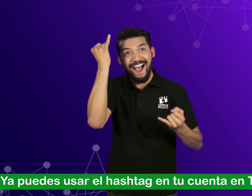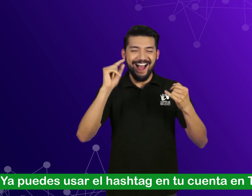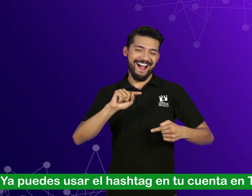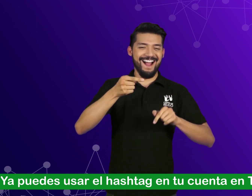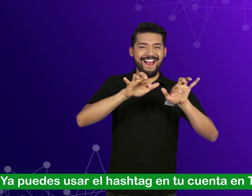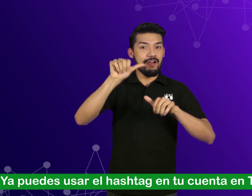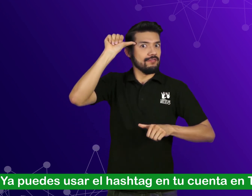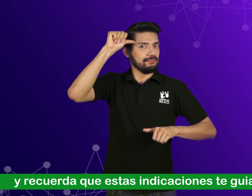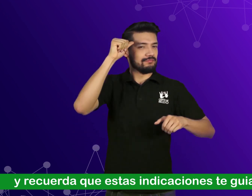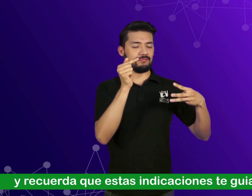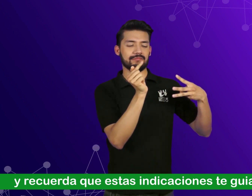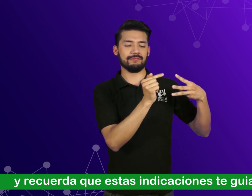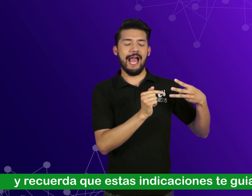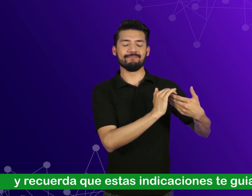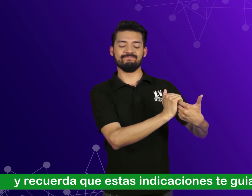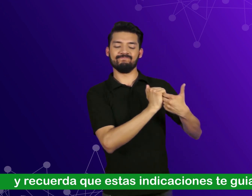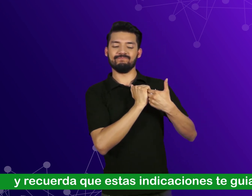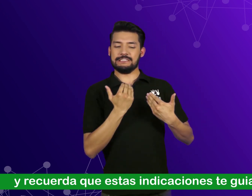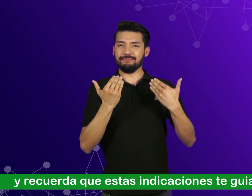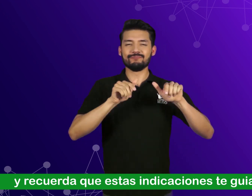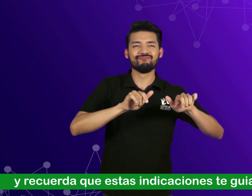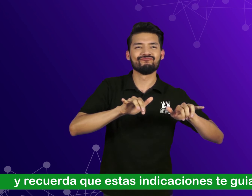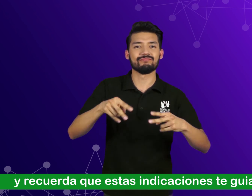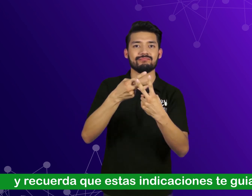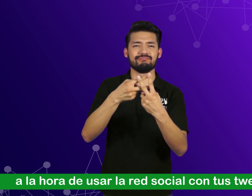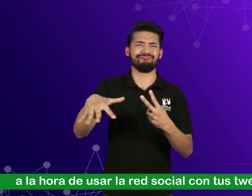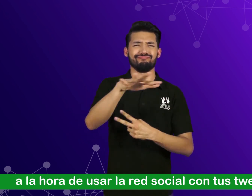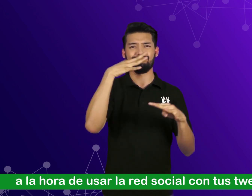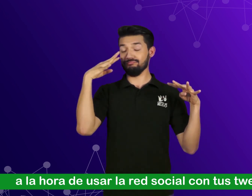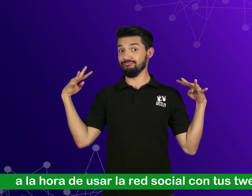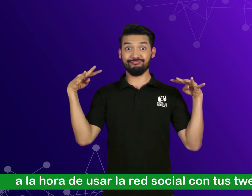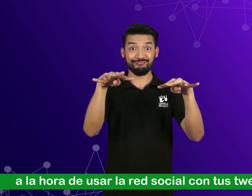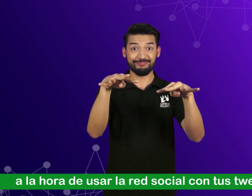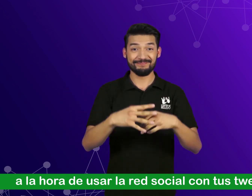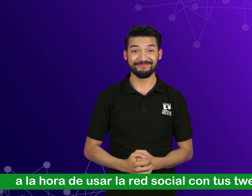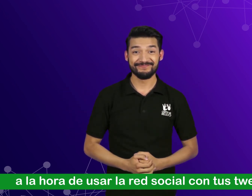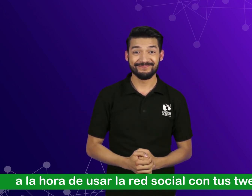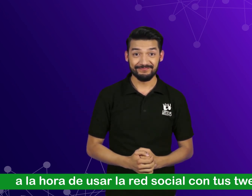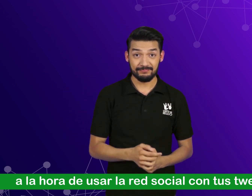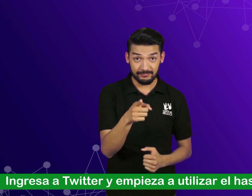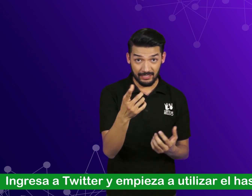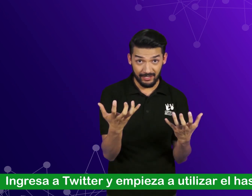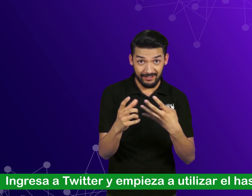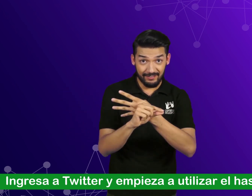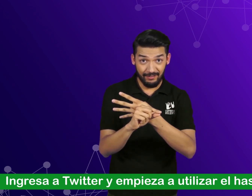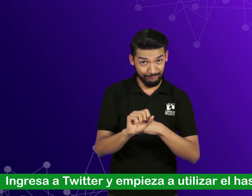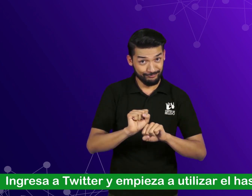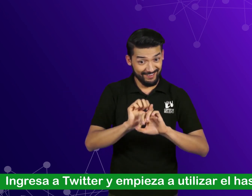en tu cuenta en Twitter. Y recuerda que estas indicaciones te guiarán a la hora de usar la red social con tus tweets. Ingresa a Twitter